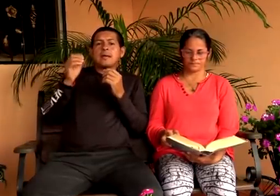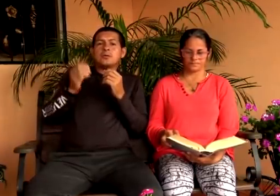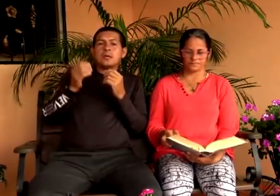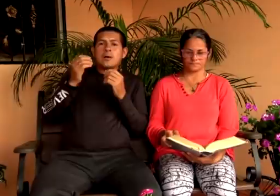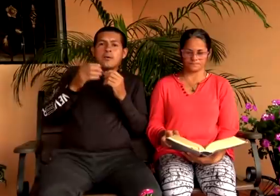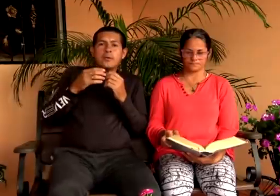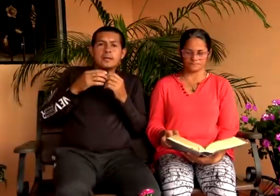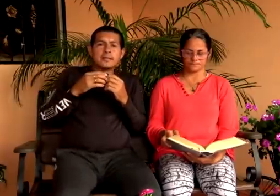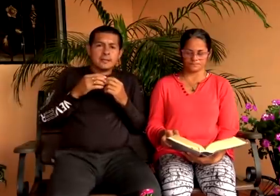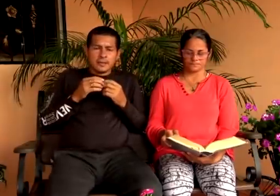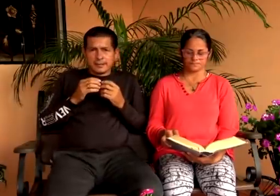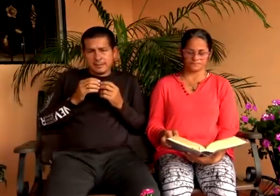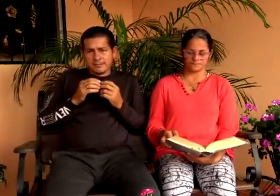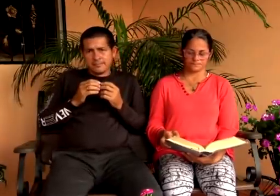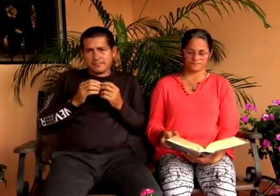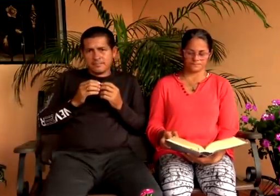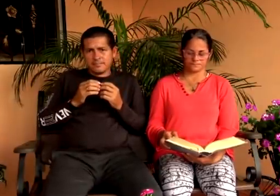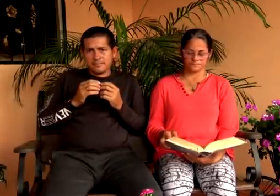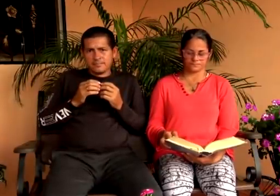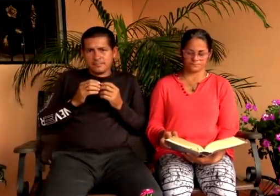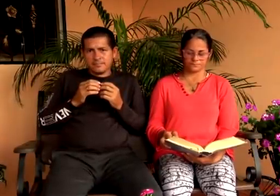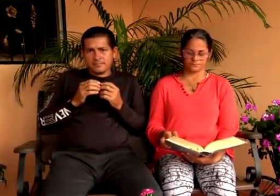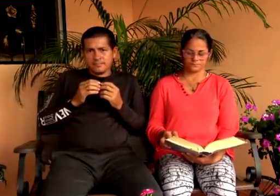porque han hecho la obra de satanás